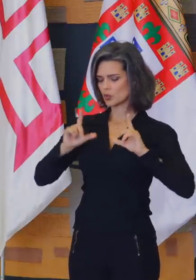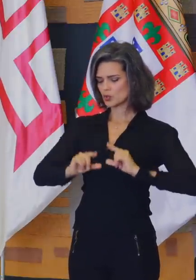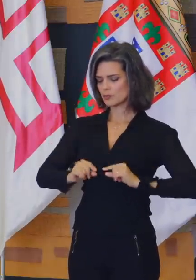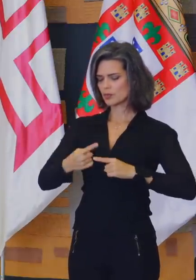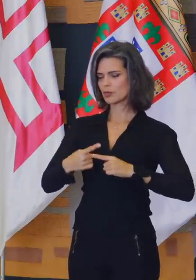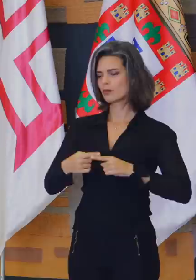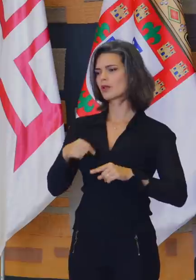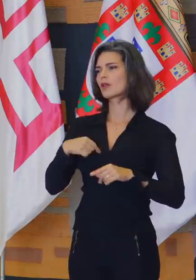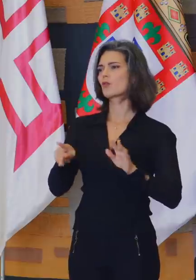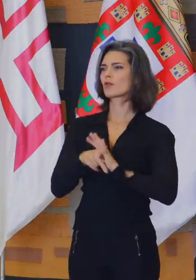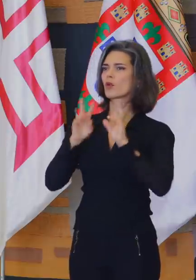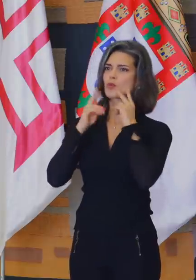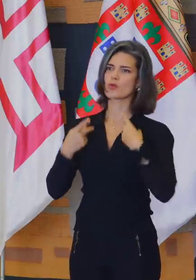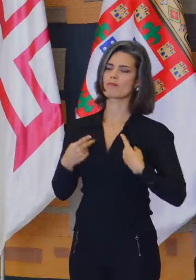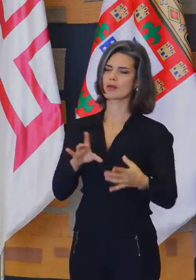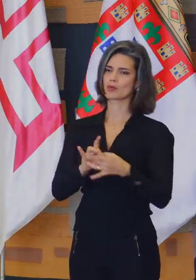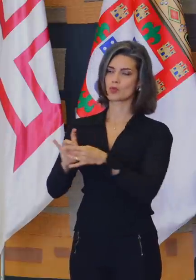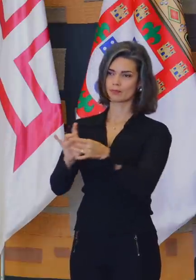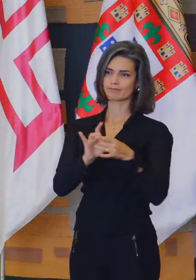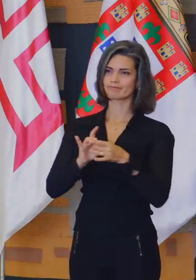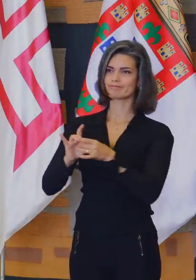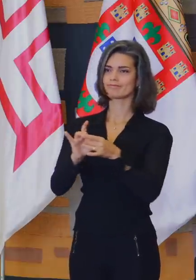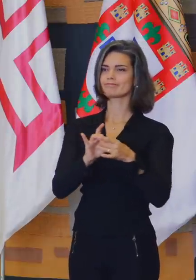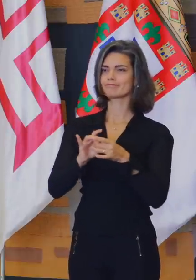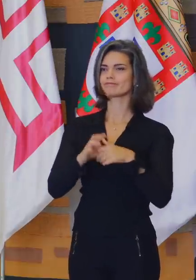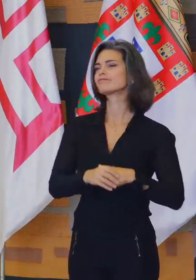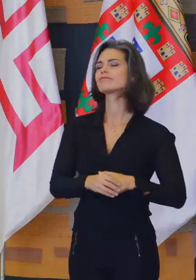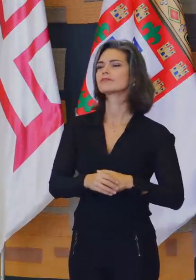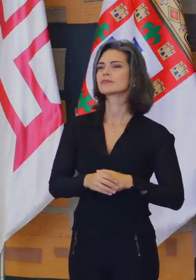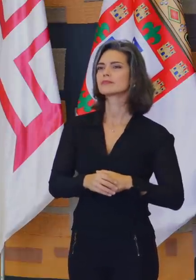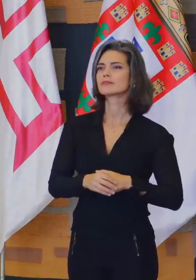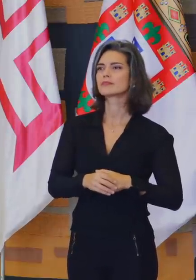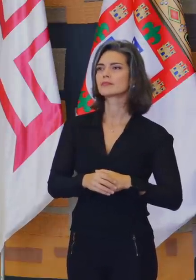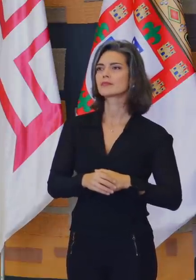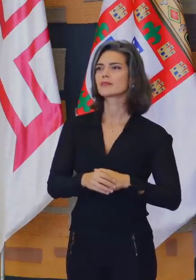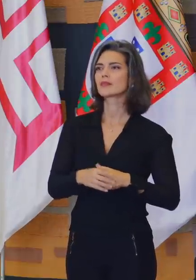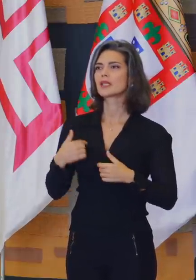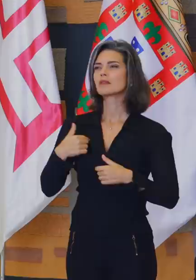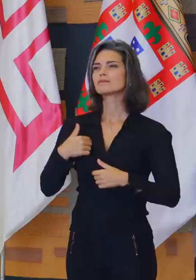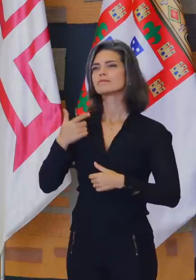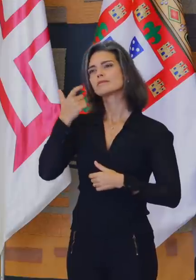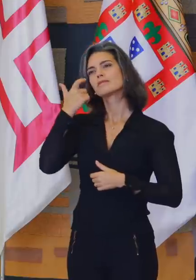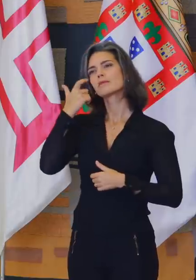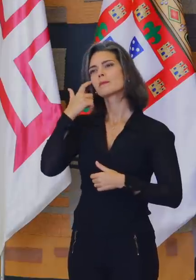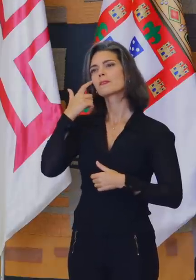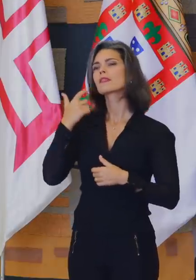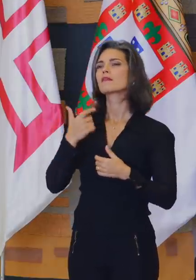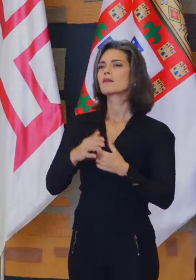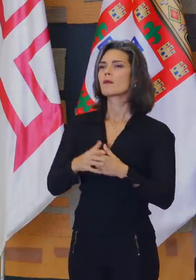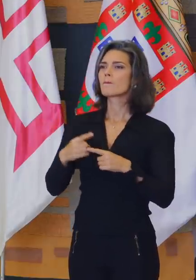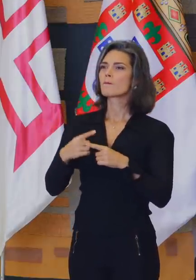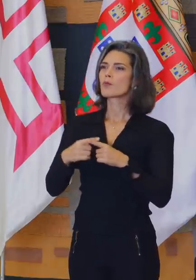parte da humanidade. Por isso, nunca mando perguntar por quem os sinos dobram, pois eles dobram por mim.